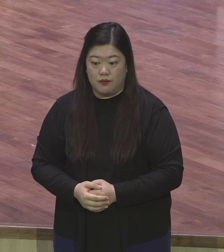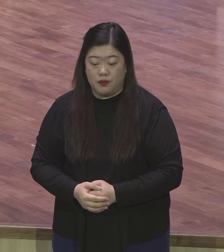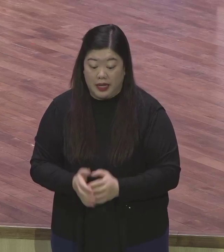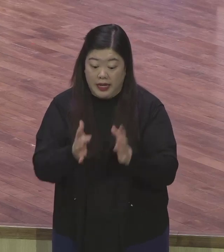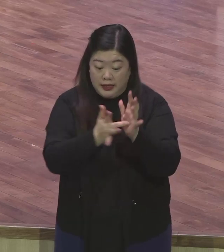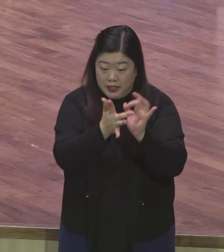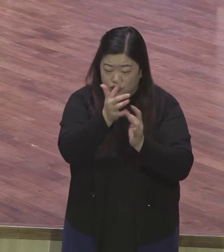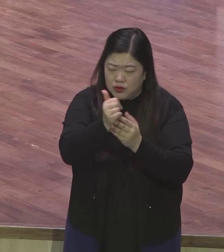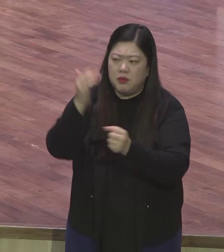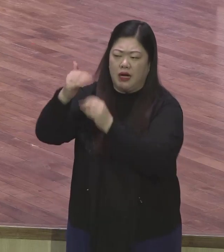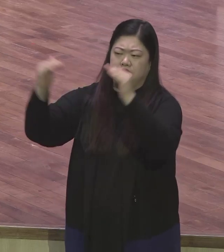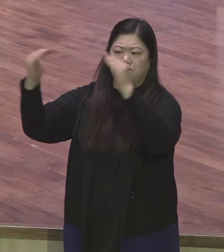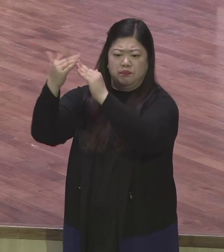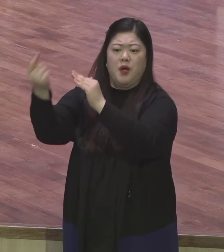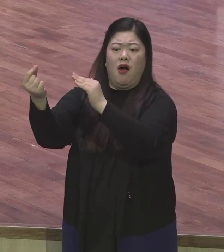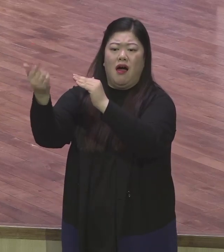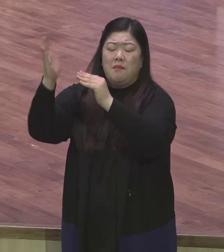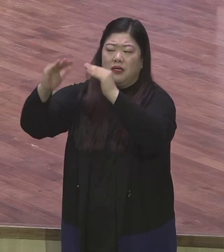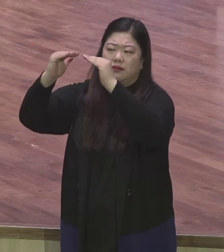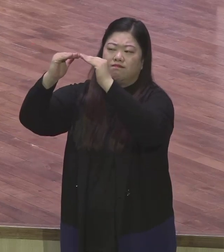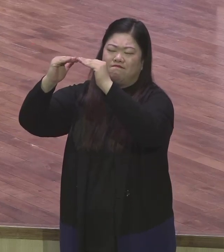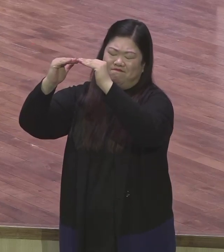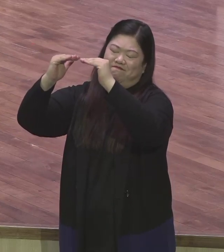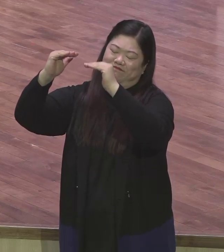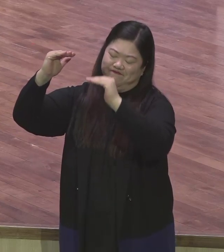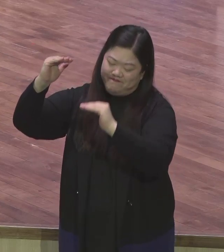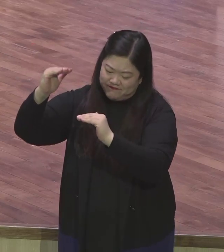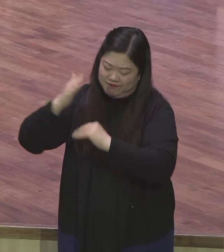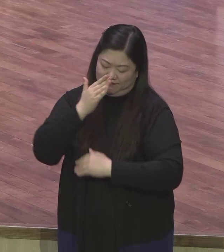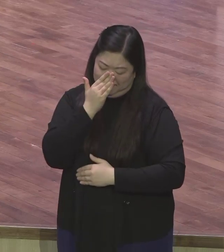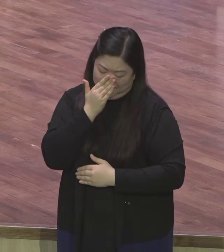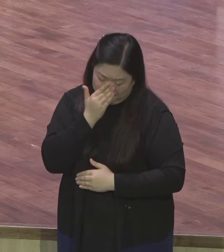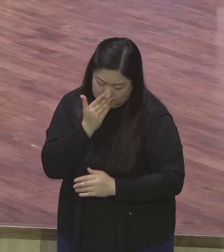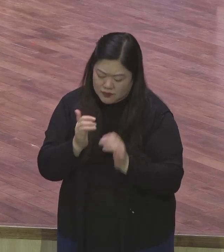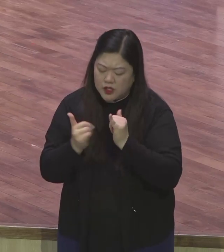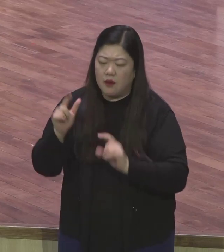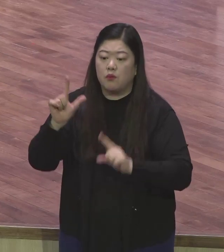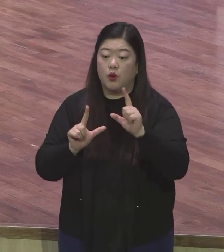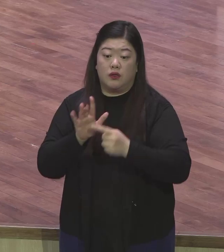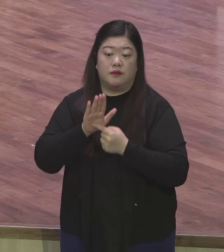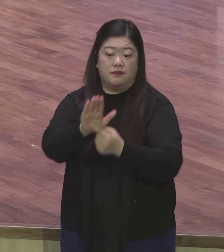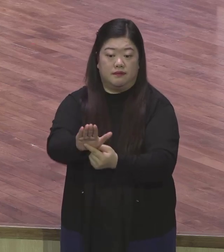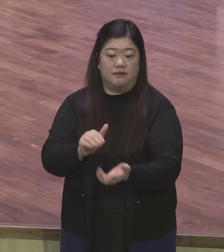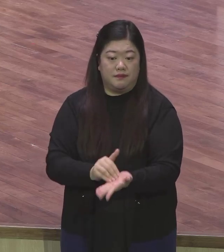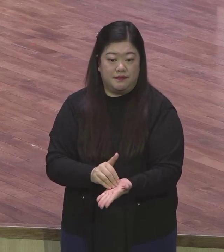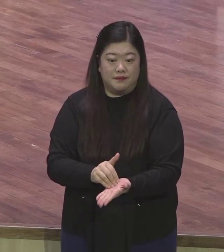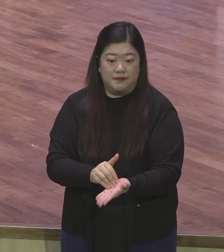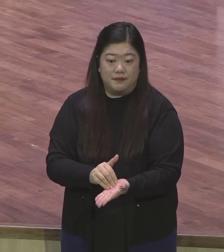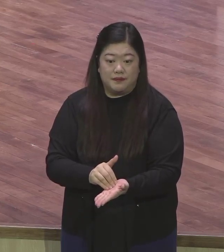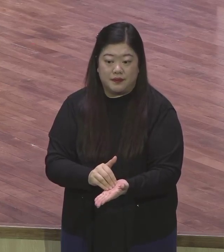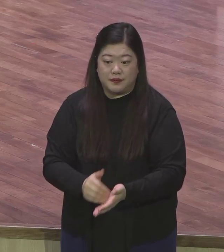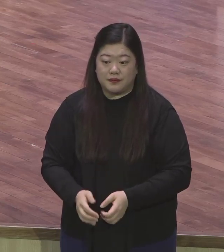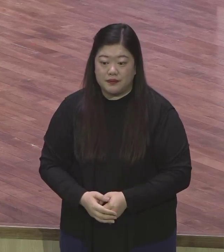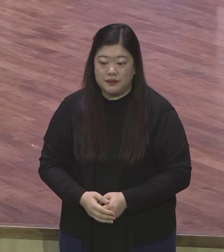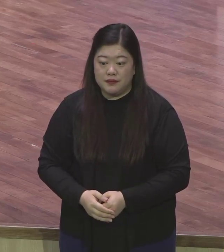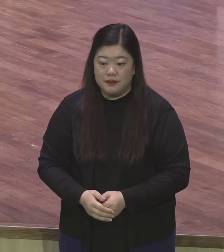나 주어졌어 이 땅에 오셨어요 사람으로 오셨어요 사람으로 종의 그냥 뭐라